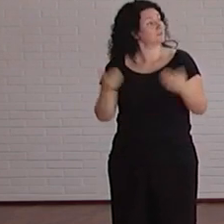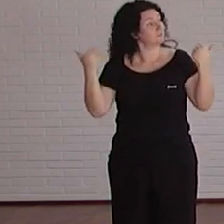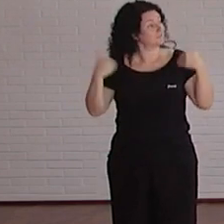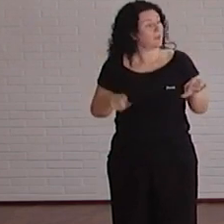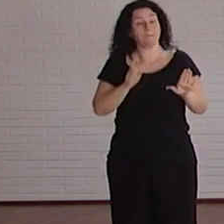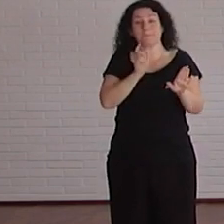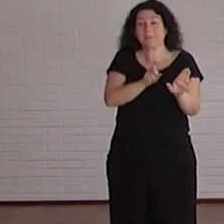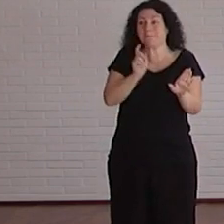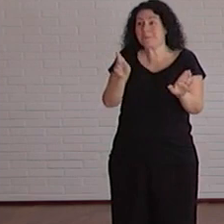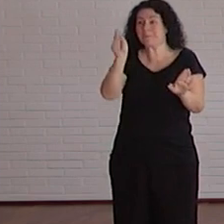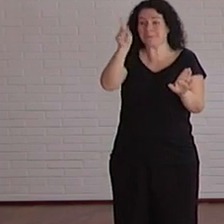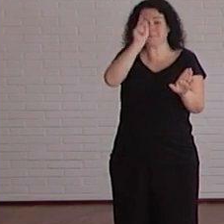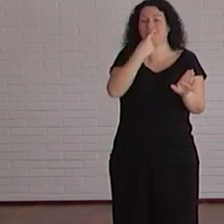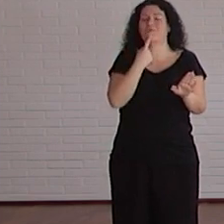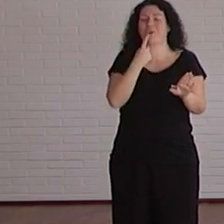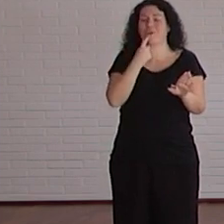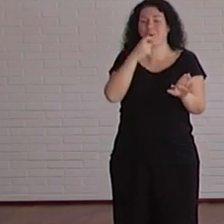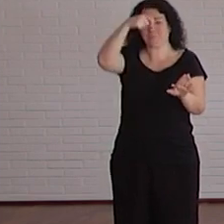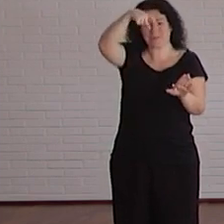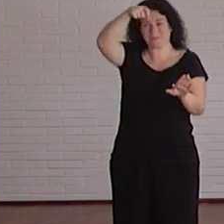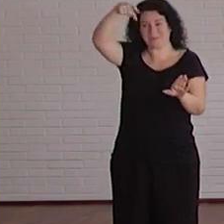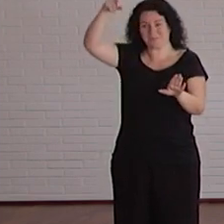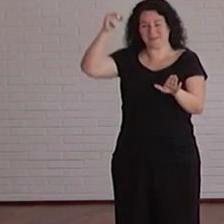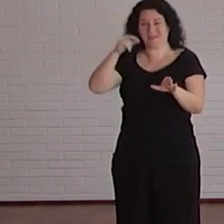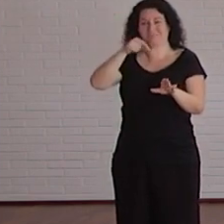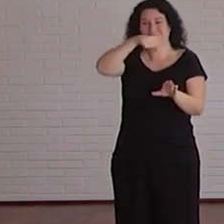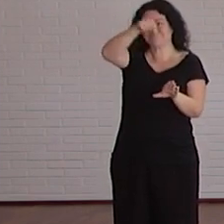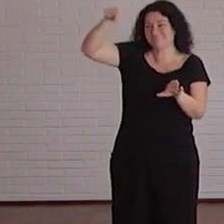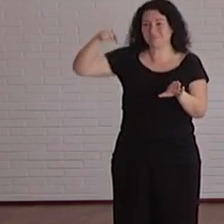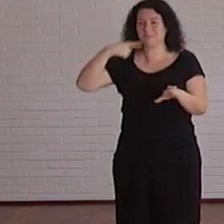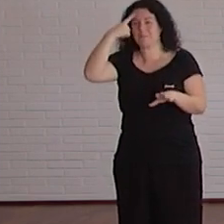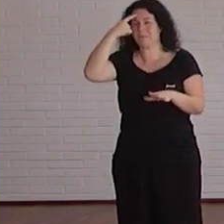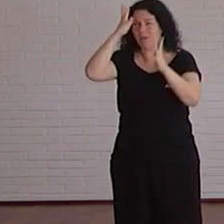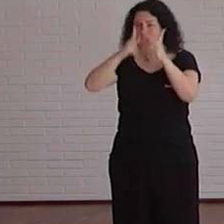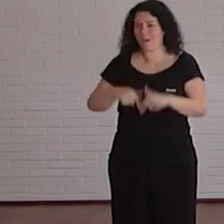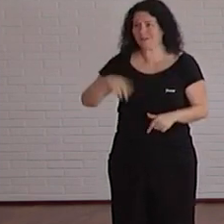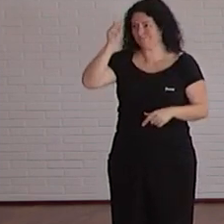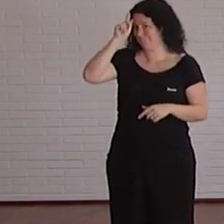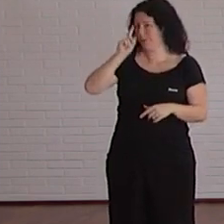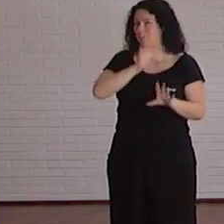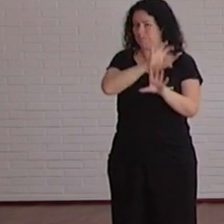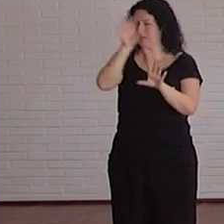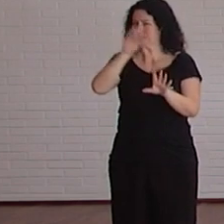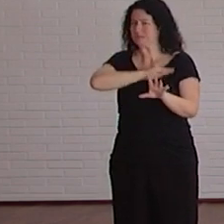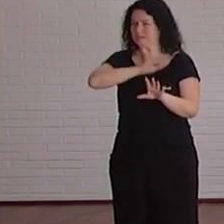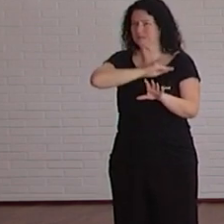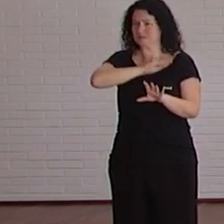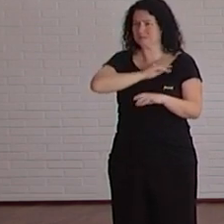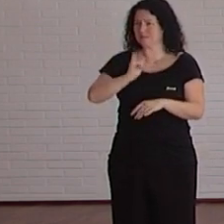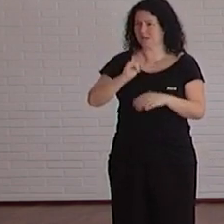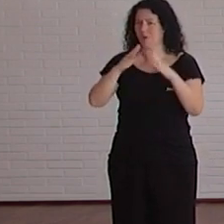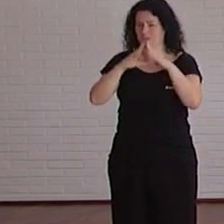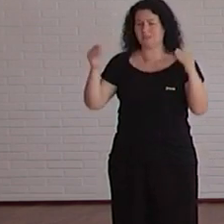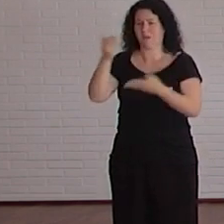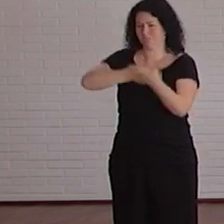en todos los continentes que veis aquí en el mapa que son bastantes. De memoria no sabría deciros con cuántos países y universidades